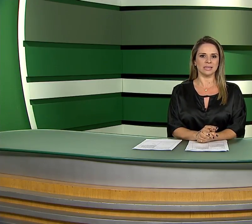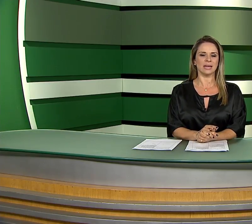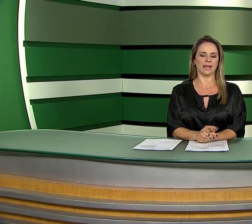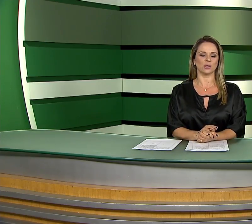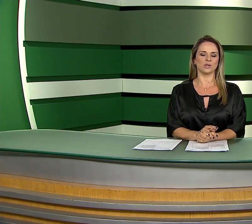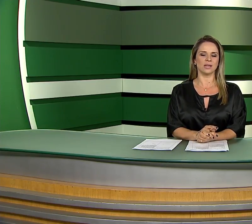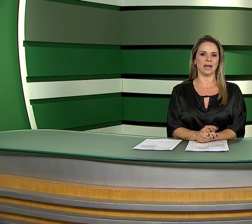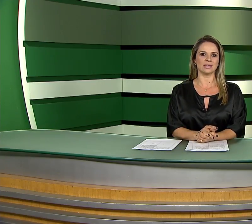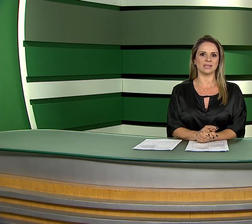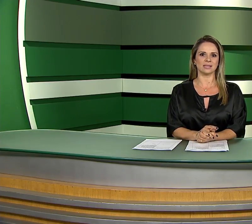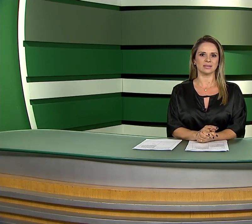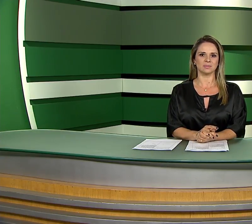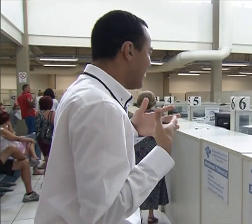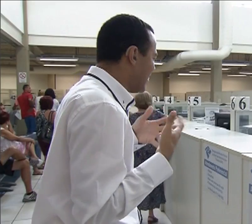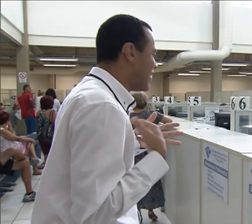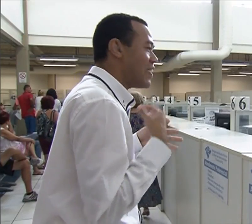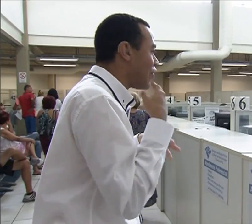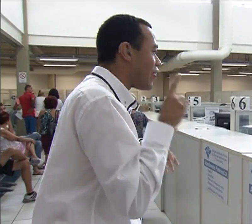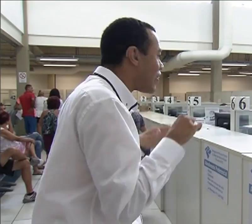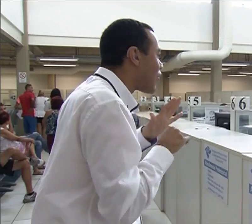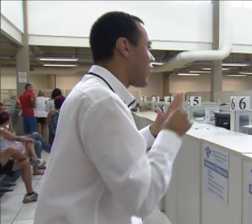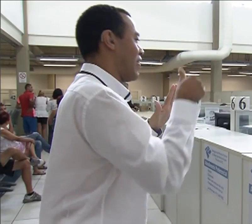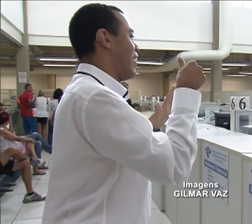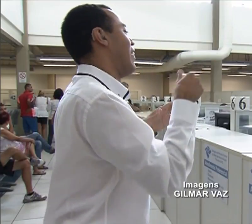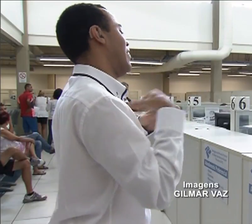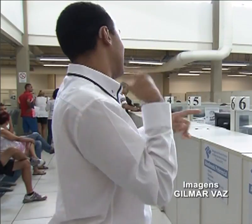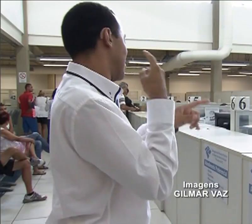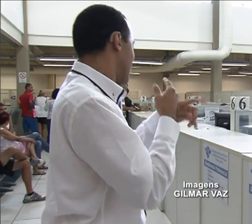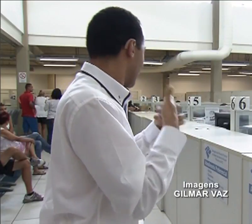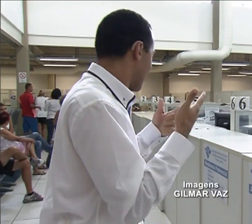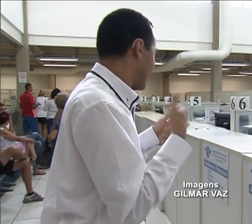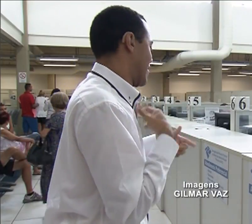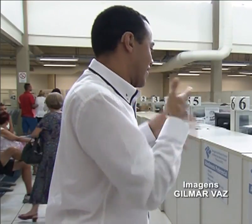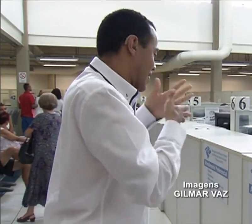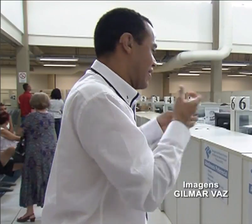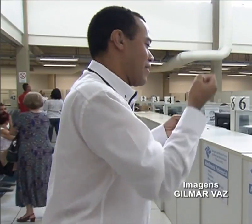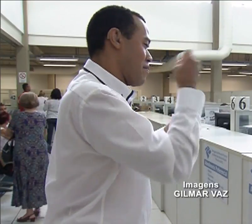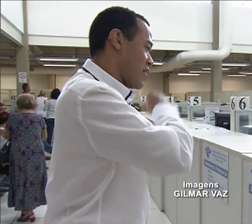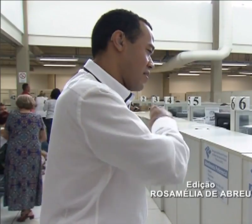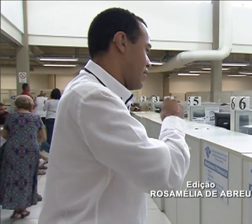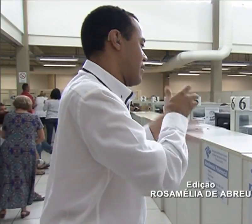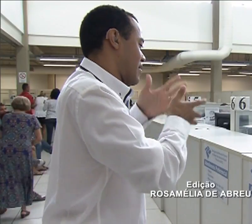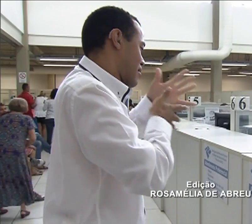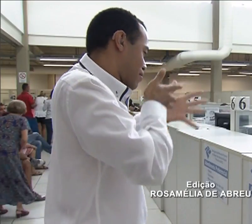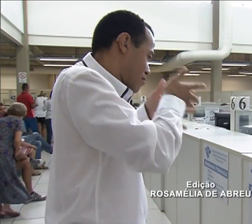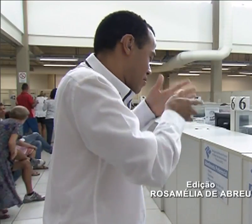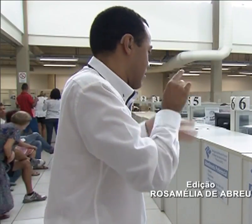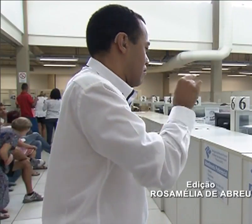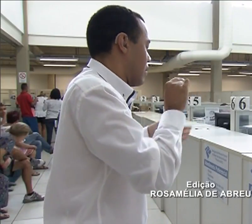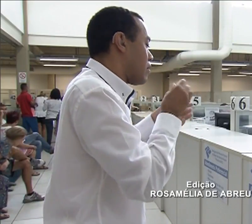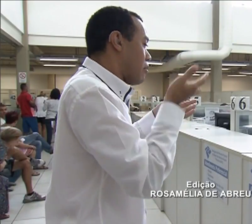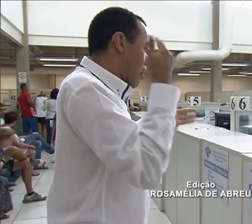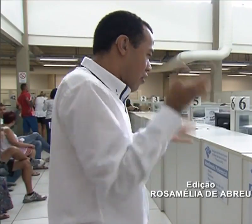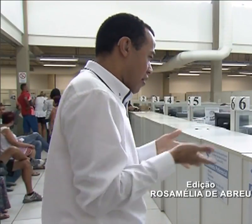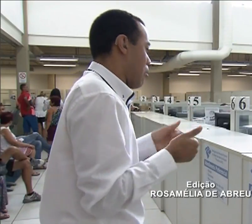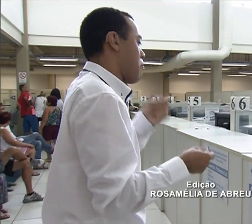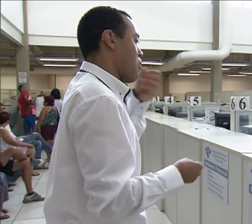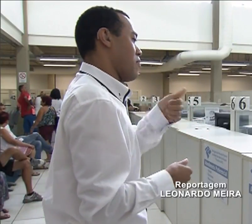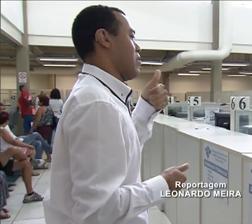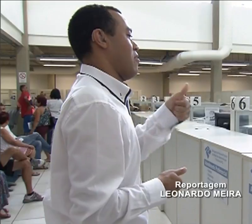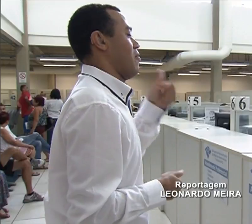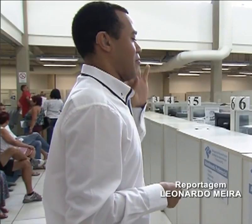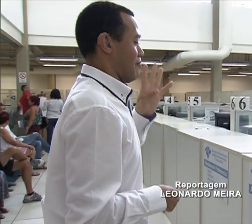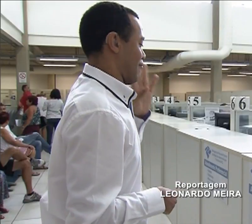língua brasileira de sinais. Toda vez que Rafael Dury Jr. precisava de atendimento na Receita Federal,